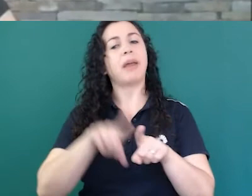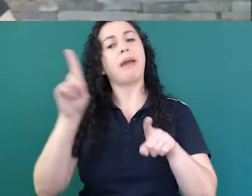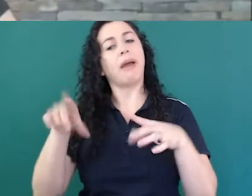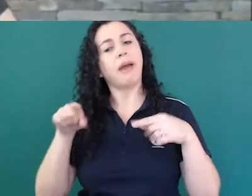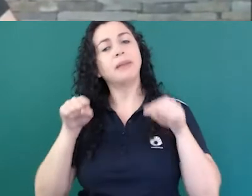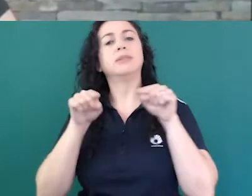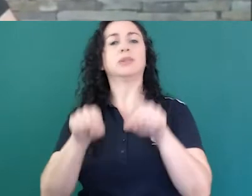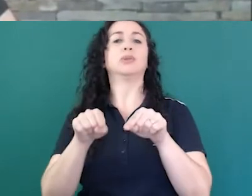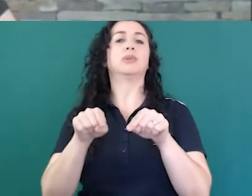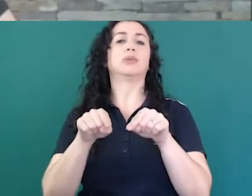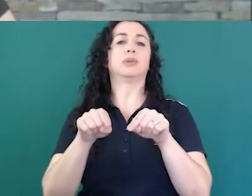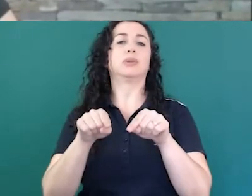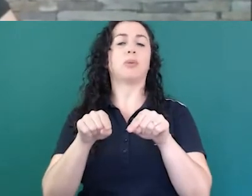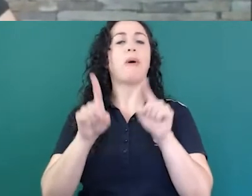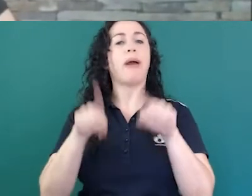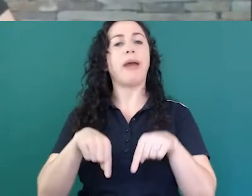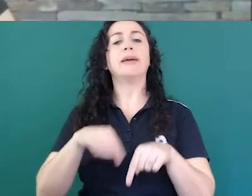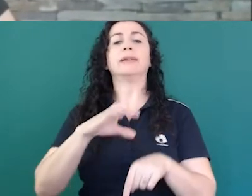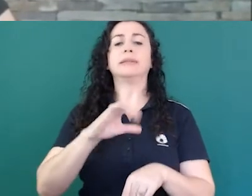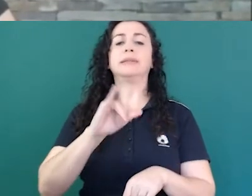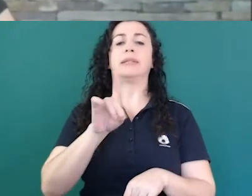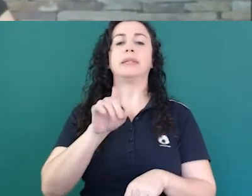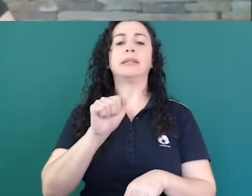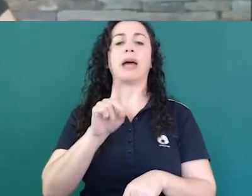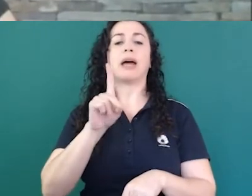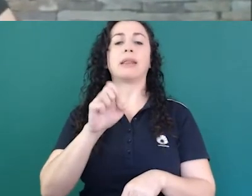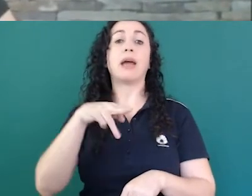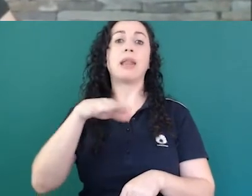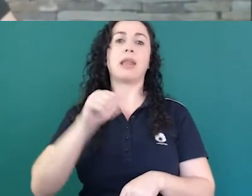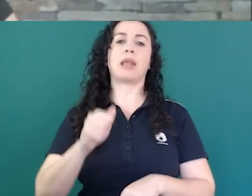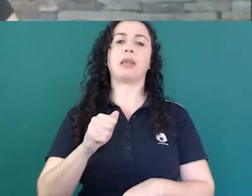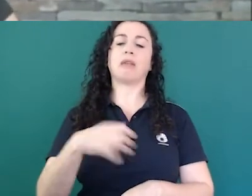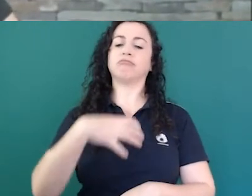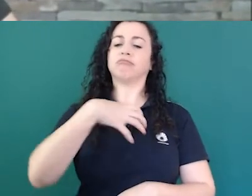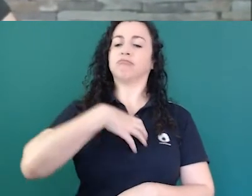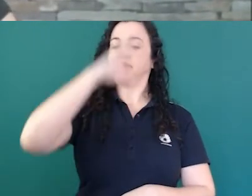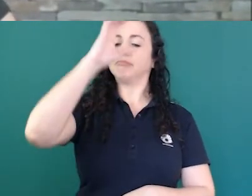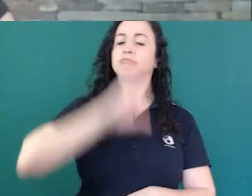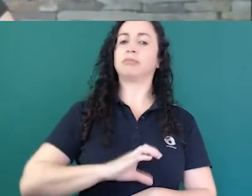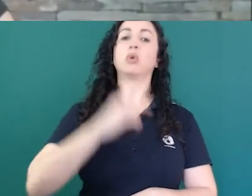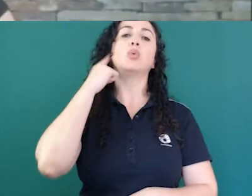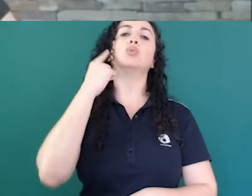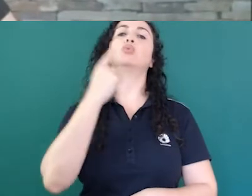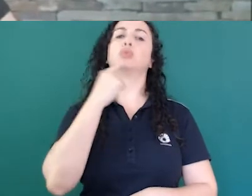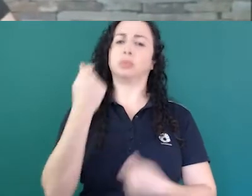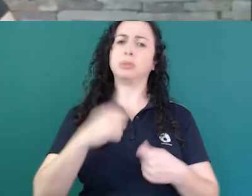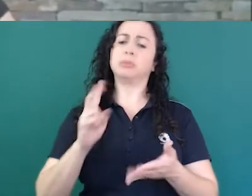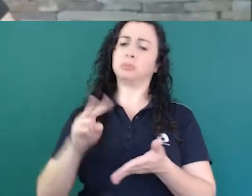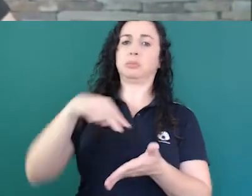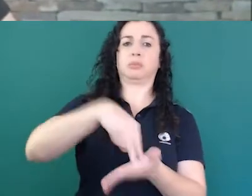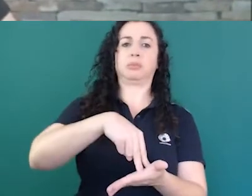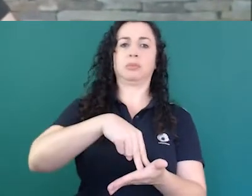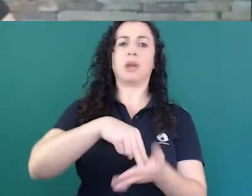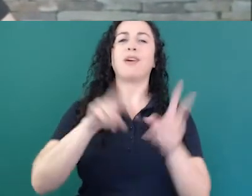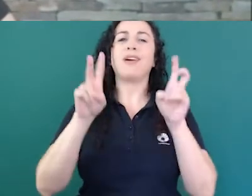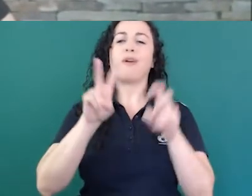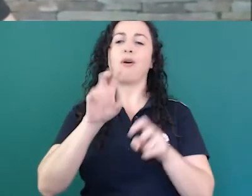o surdo precisa e ter voz né como que a gente tem voz se a gente não usa a língua eu acho que agora eles têm